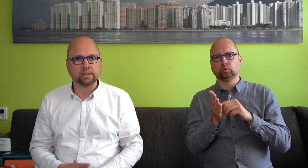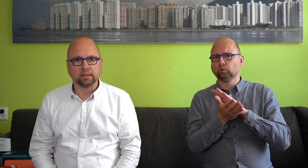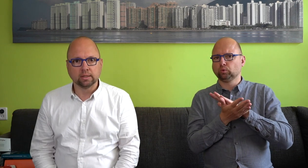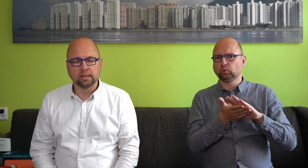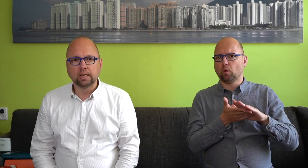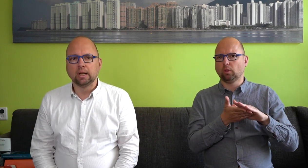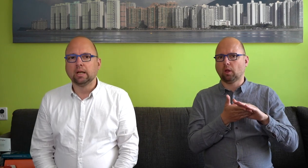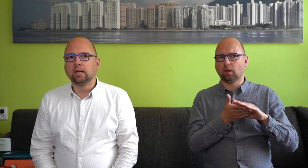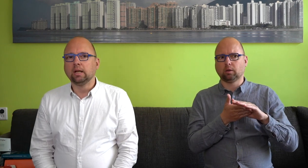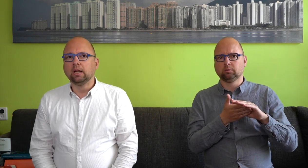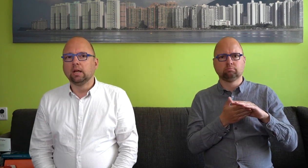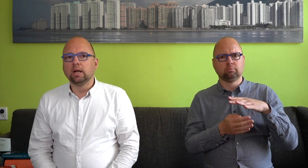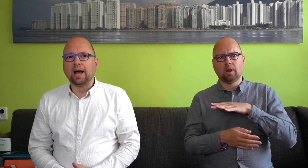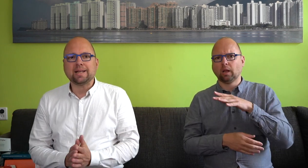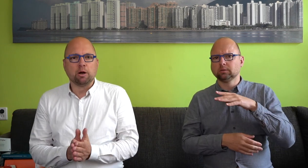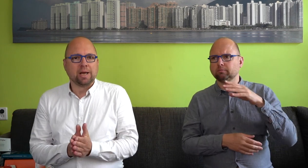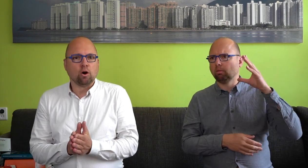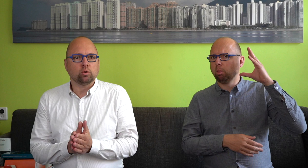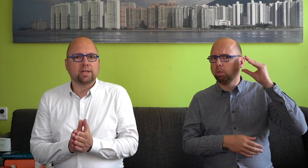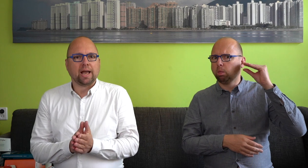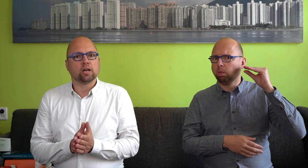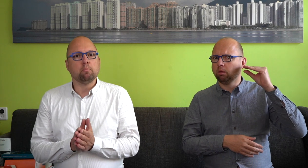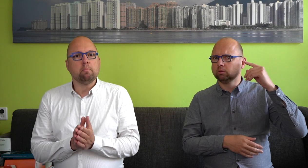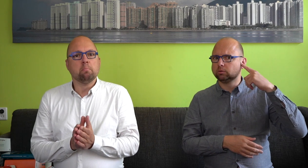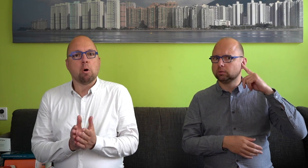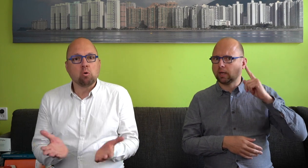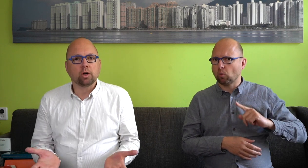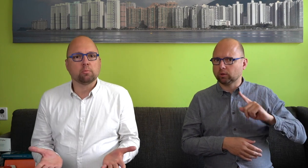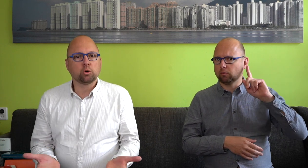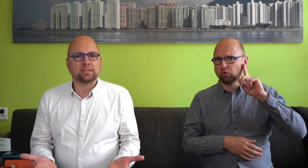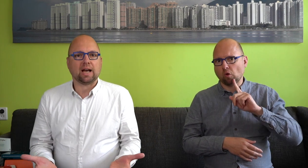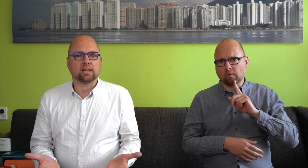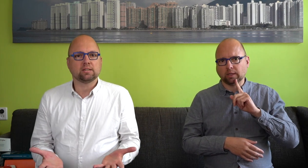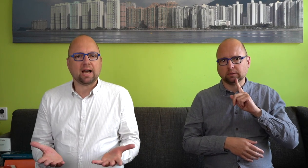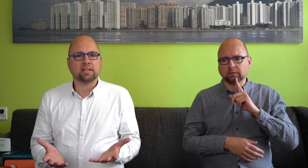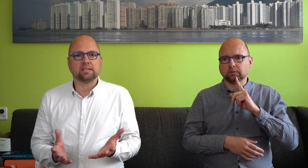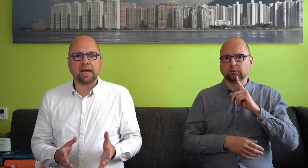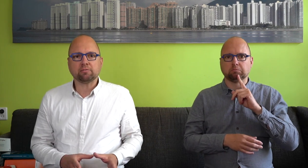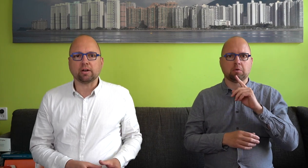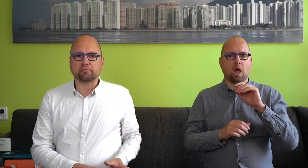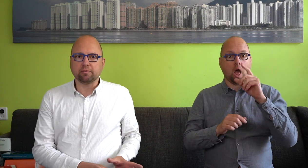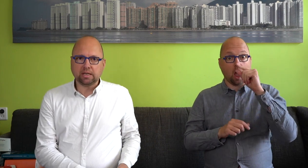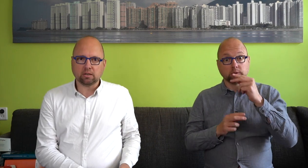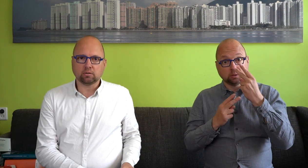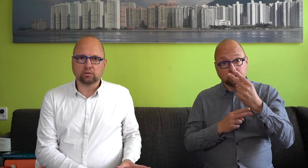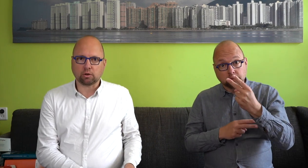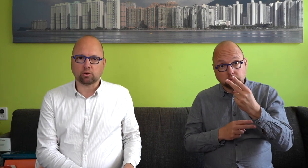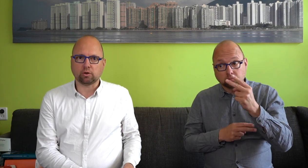zien. En daarmee ook de enige mogelijke moedertalen. Talen die ze echt vanaf de wieg zouden kunnen